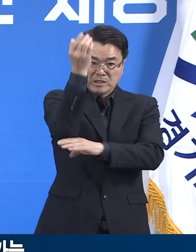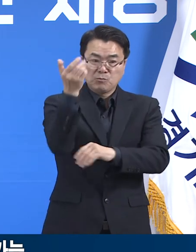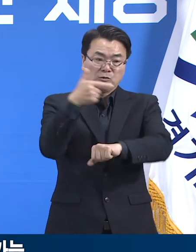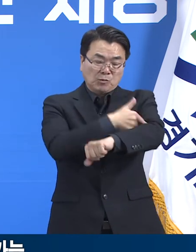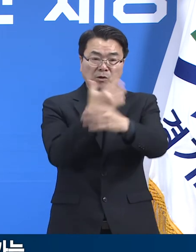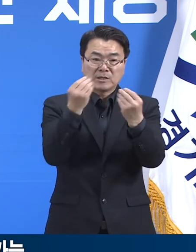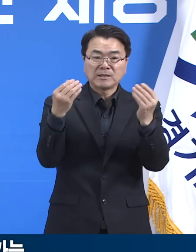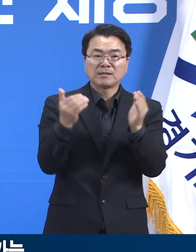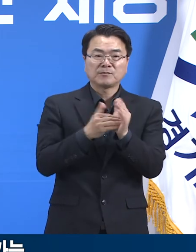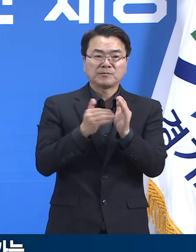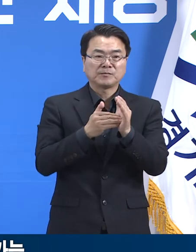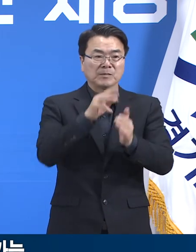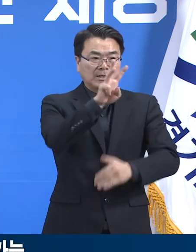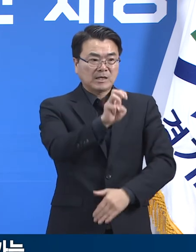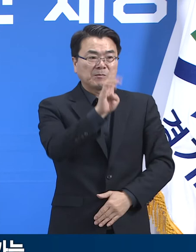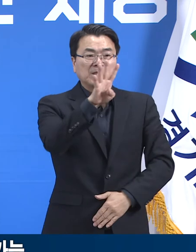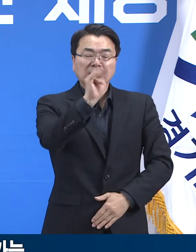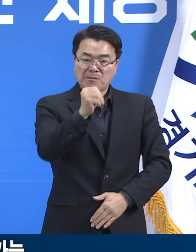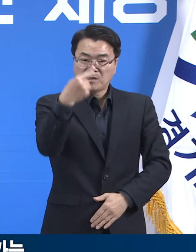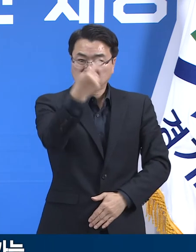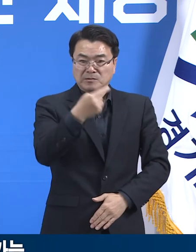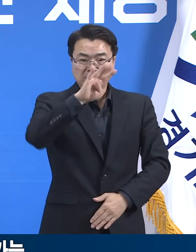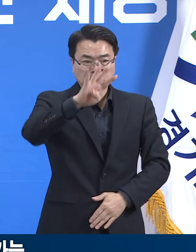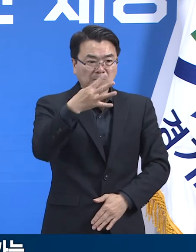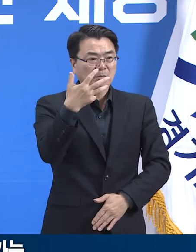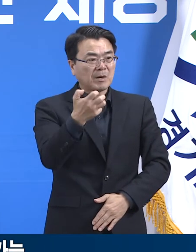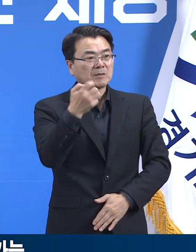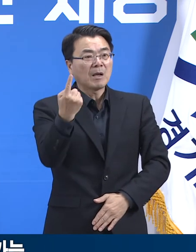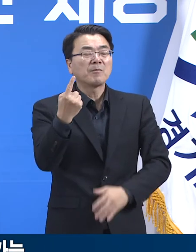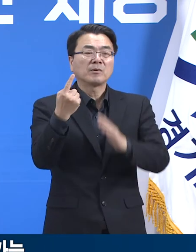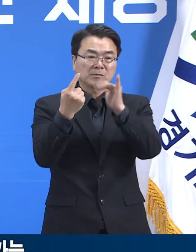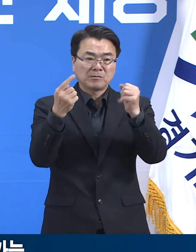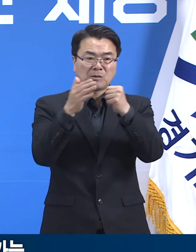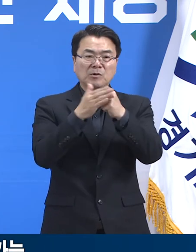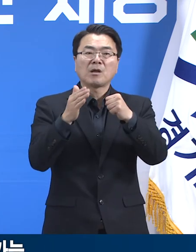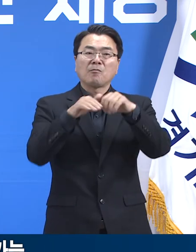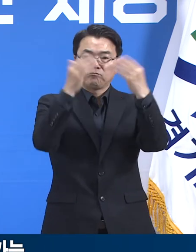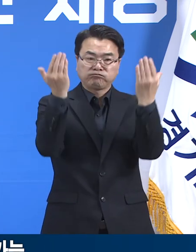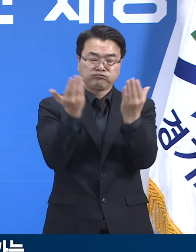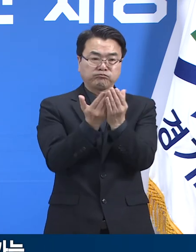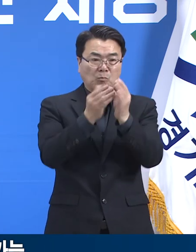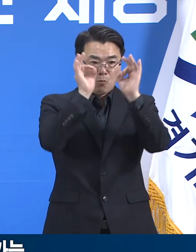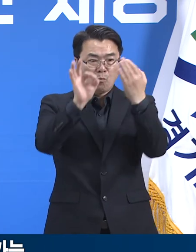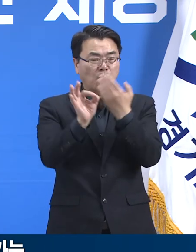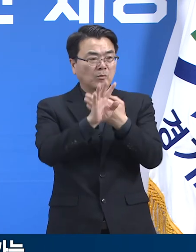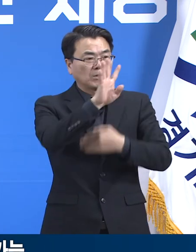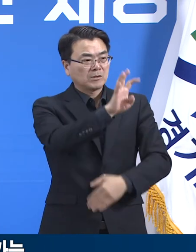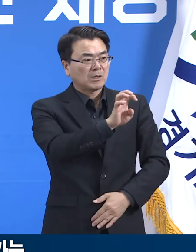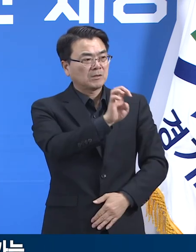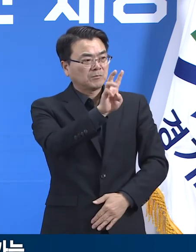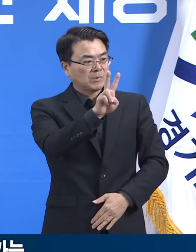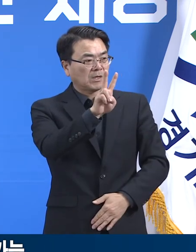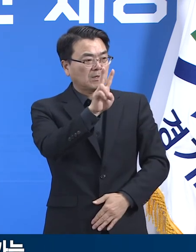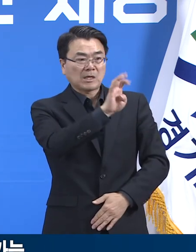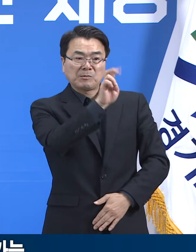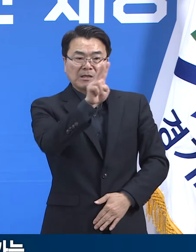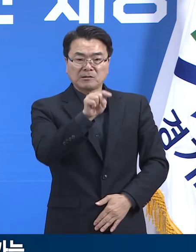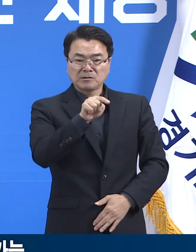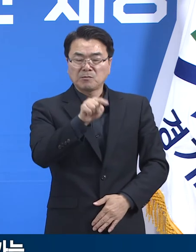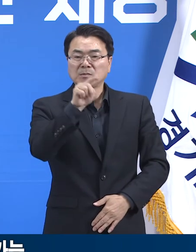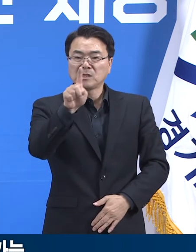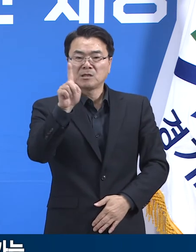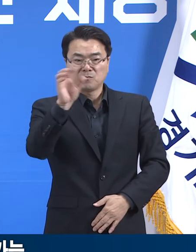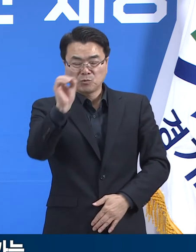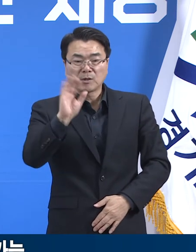34만 1,488명으로 접종률은 44.1%입니다. 지금